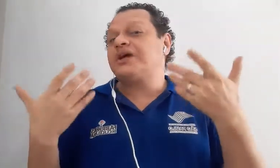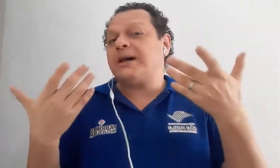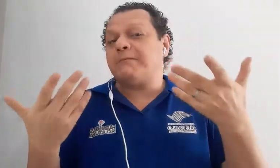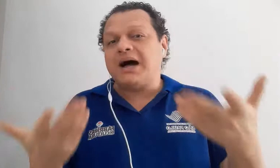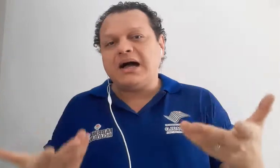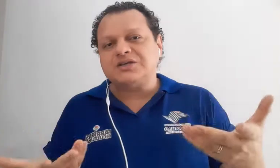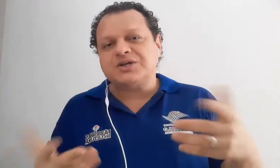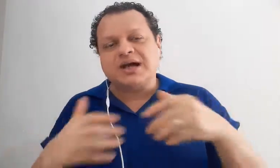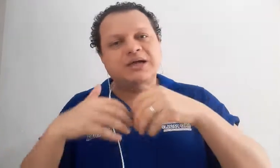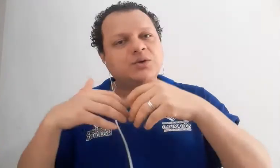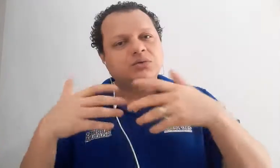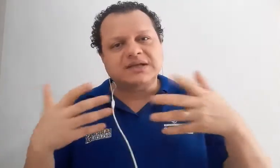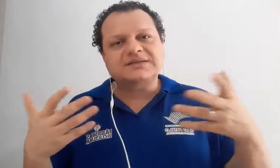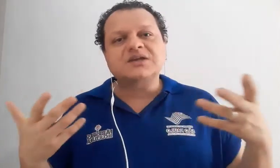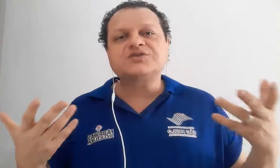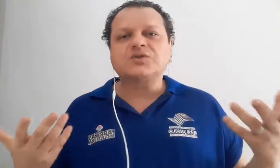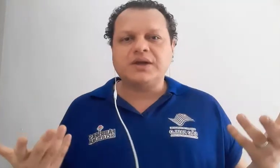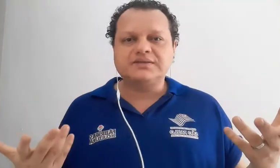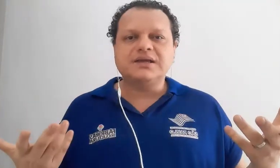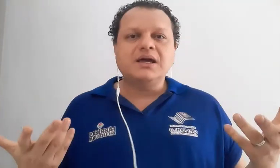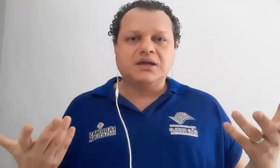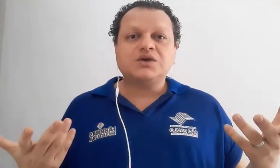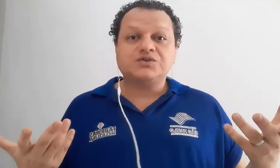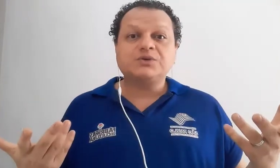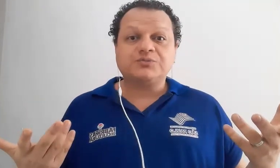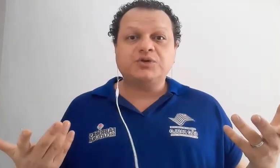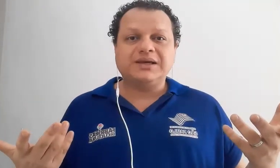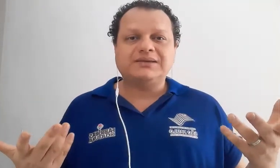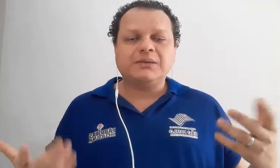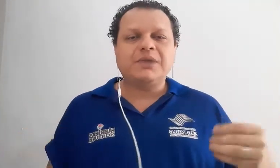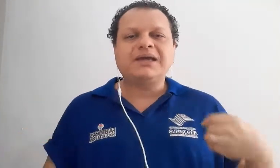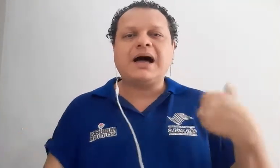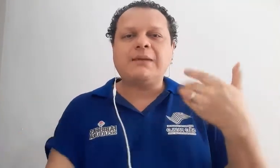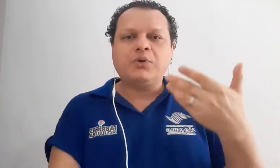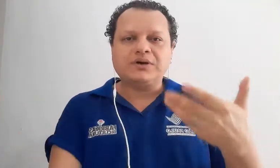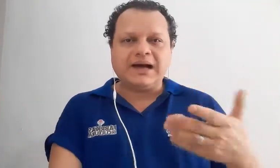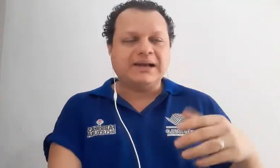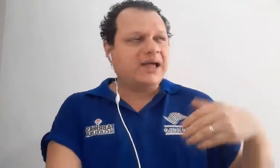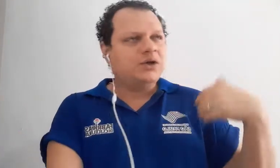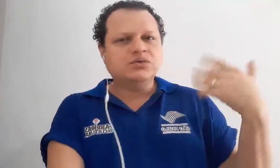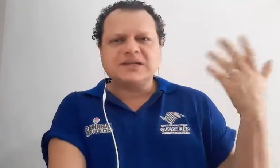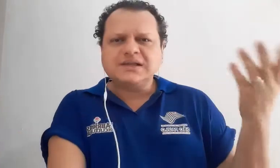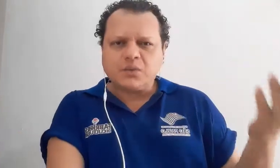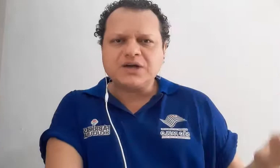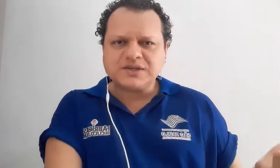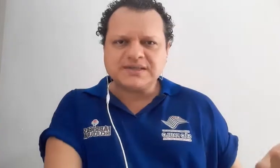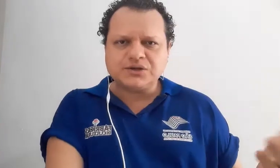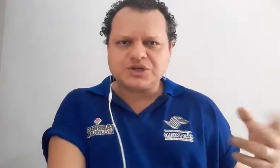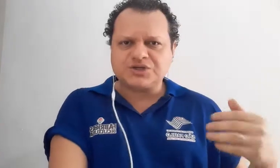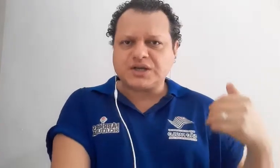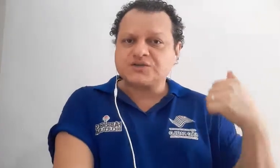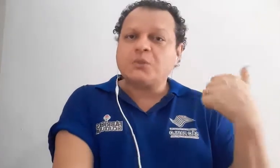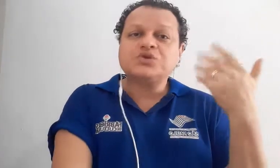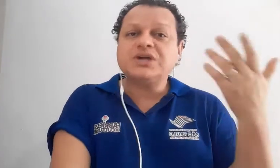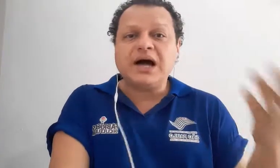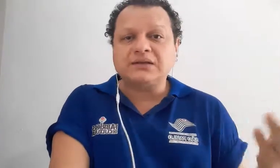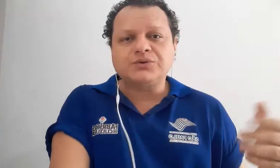gramática e outras questões que nós vamos poder também abordar em outras linguagens artísticas, como teatro,